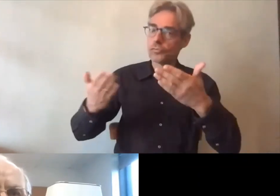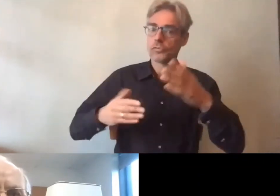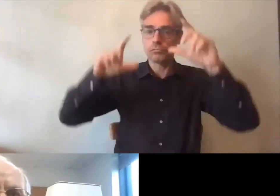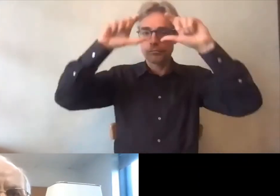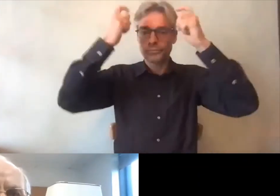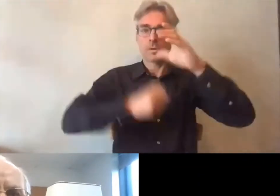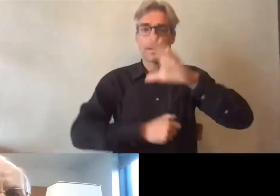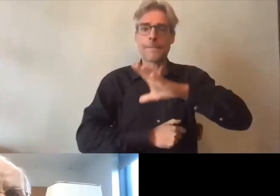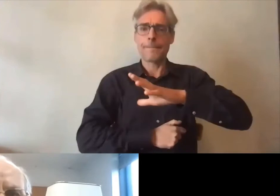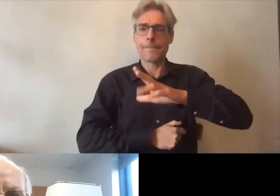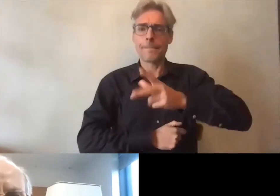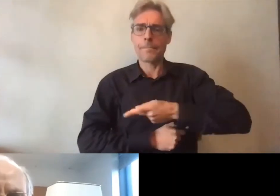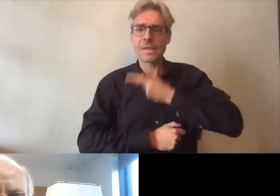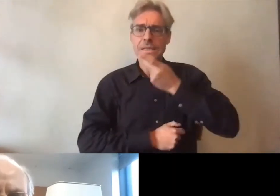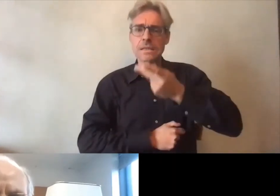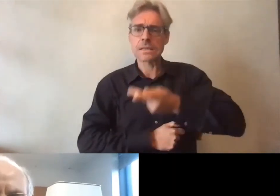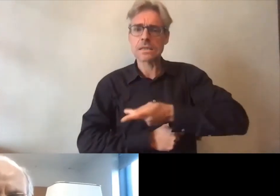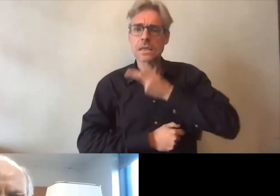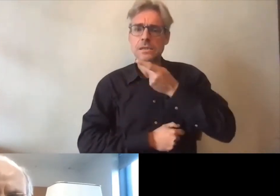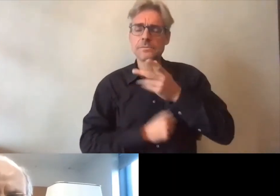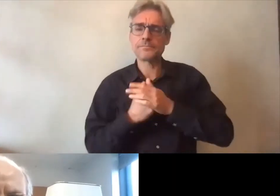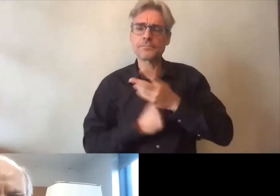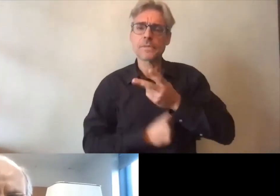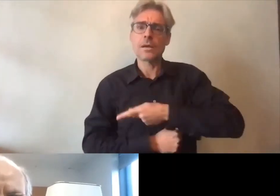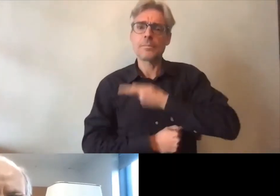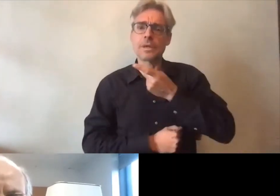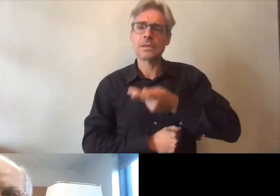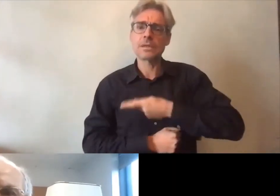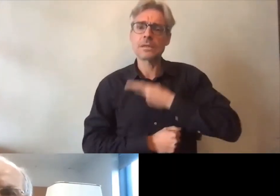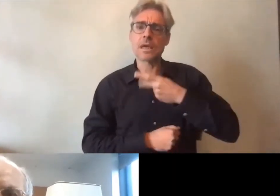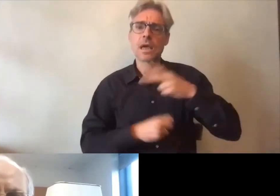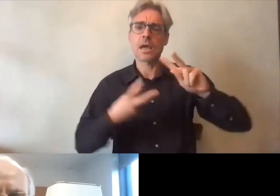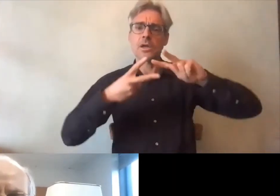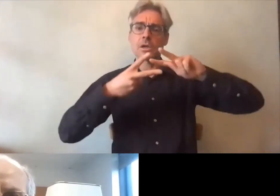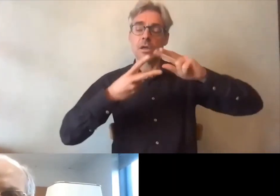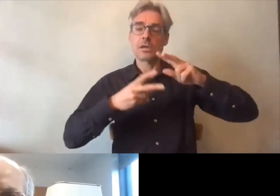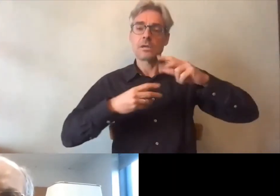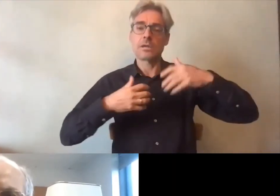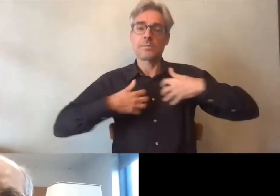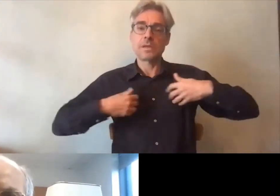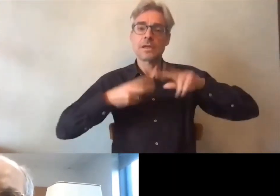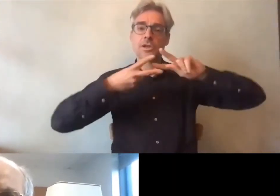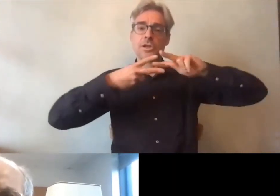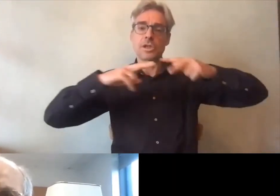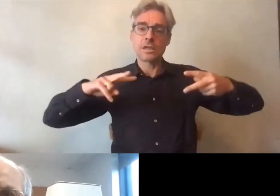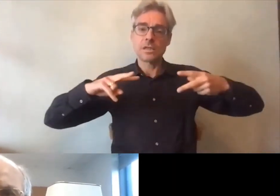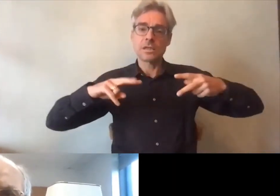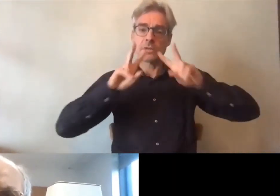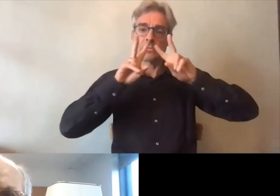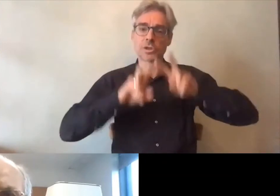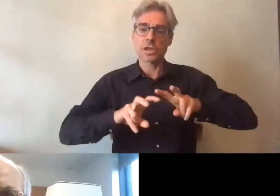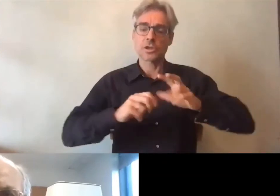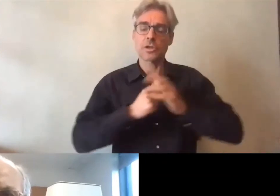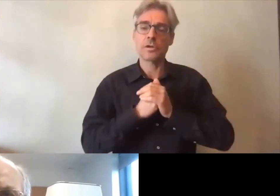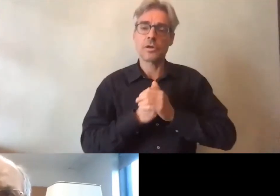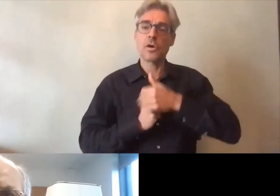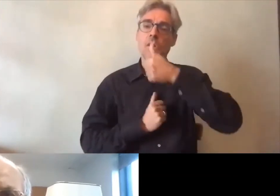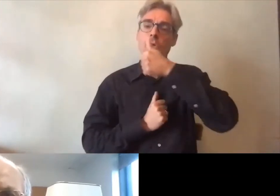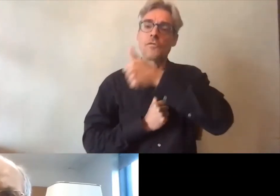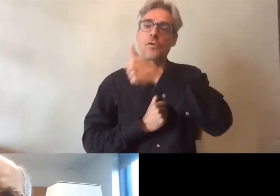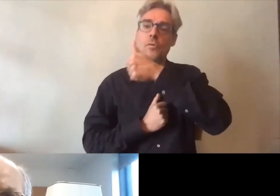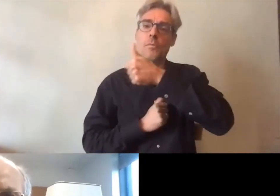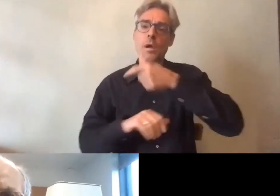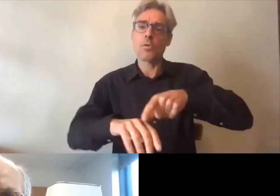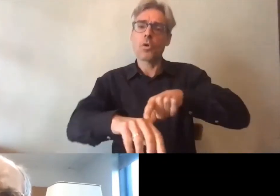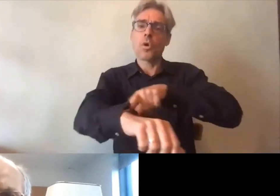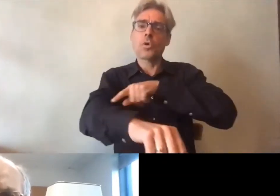ah je n'ai pas votre son vous êtes médecin généticien vous êtes vous avez été longtemps